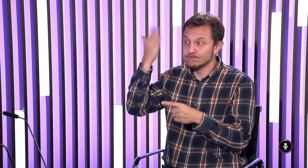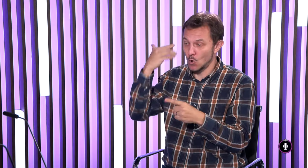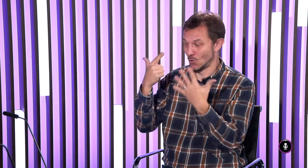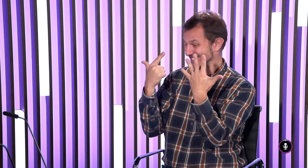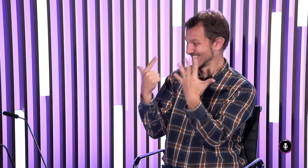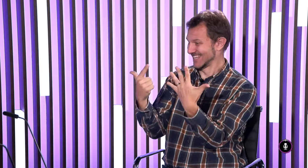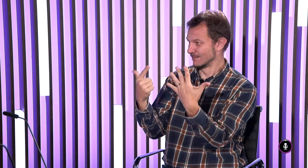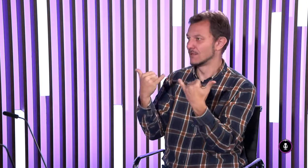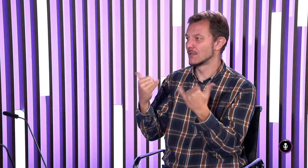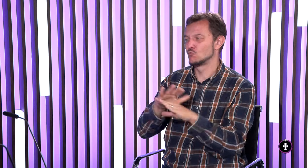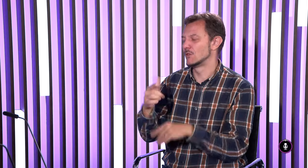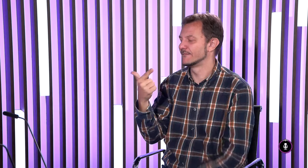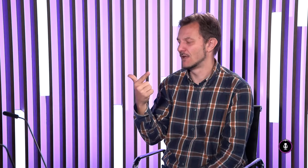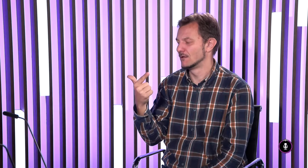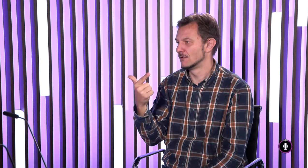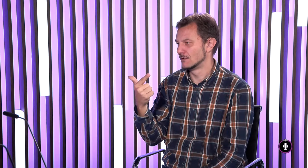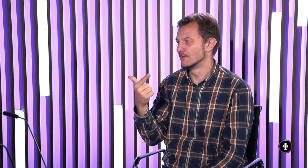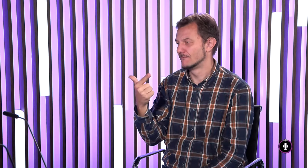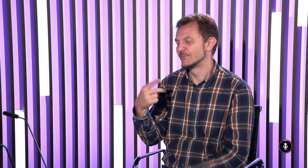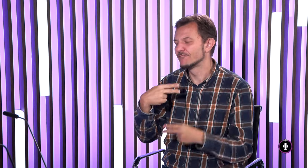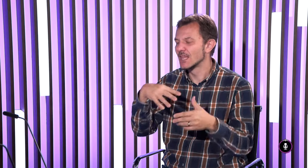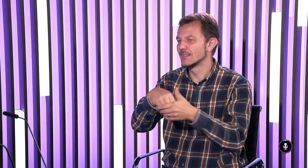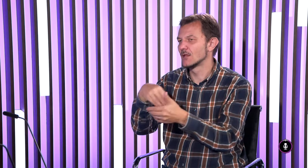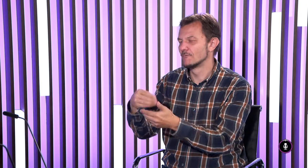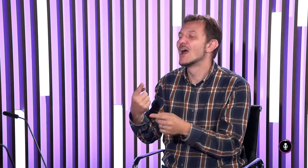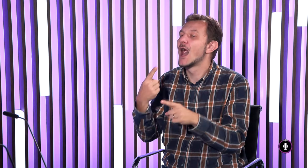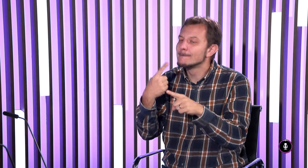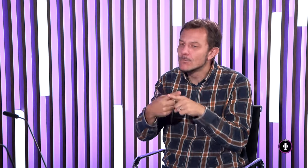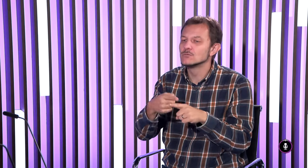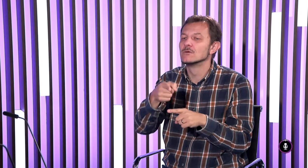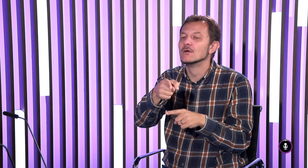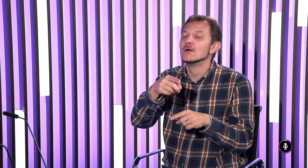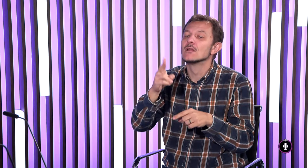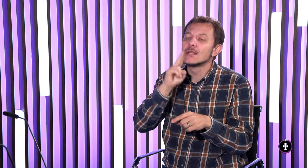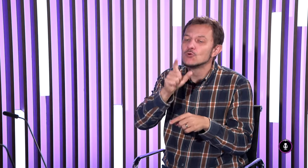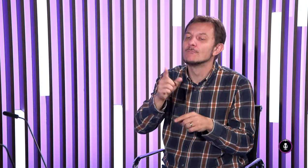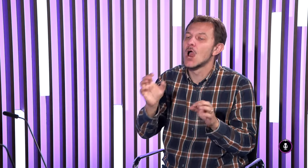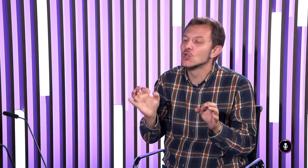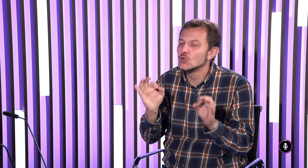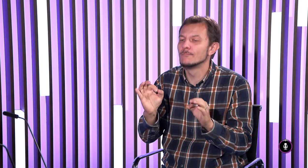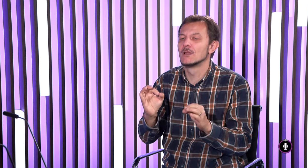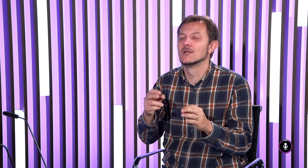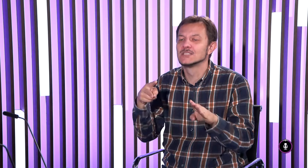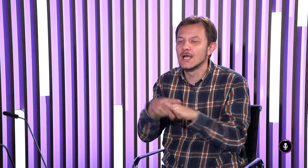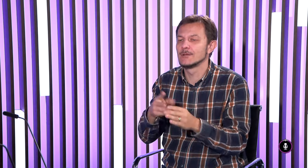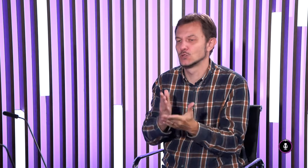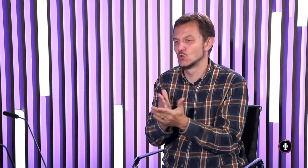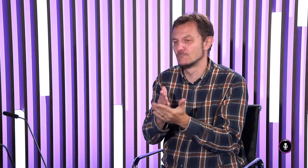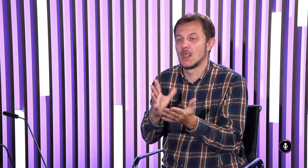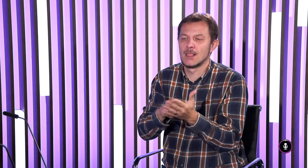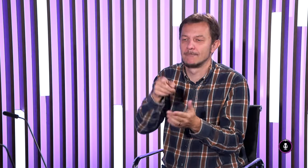v základnej školy pre díze svojím postihnutím bolo sedem teraz sú dve a sú tedy integrované a